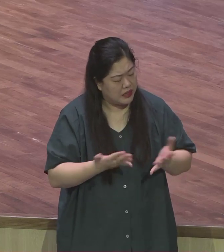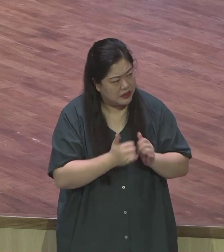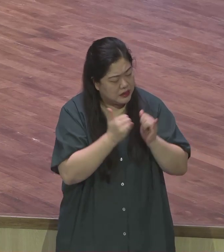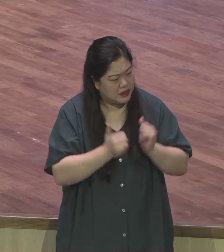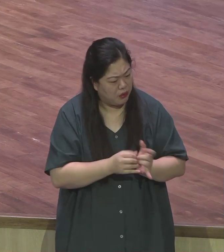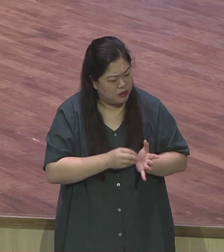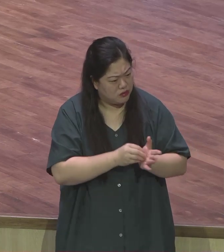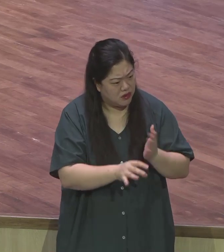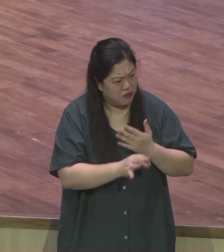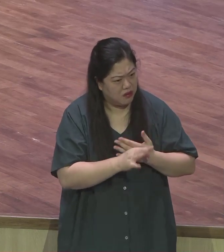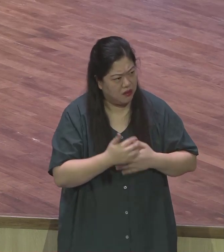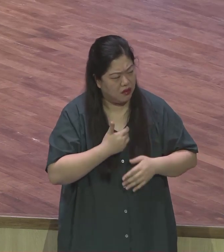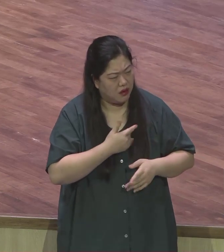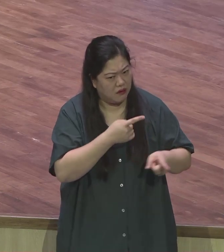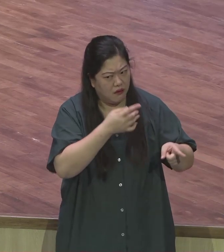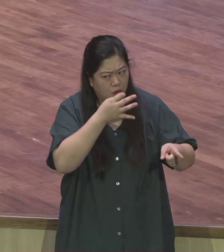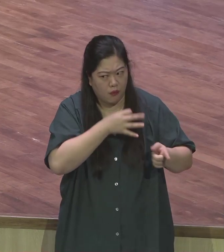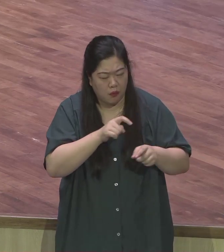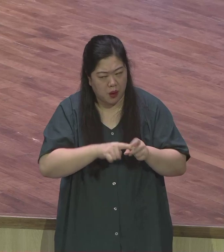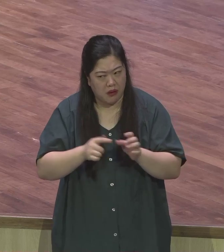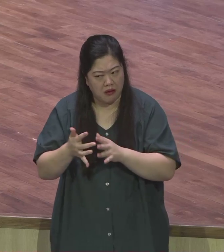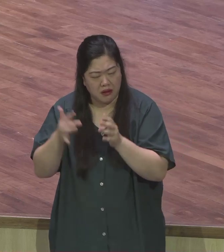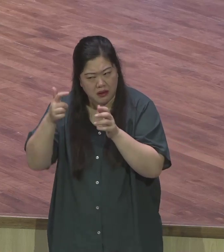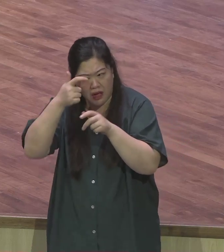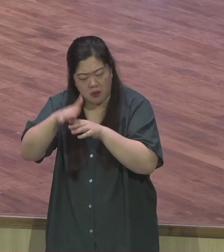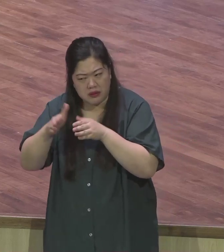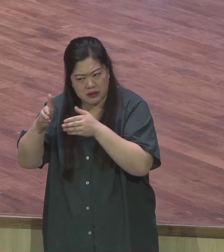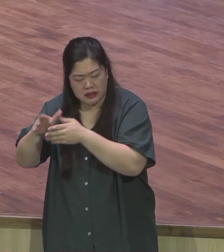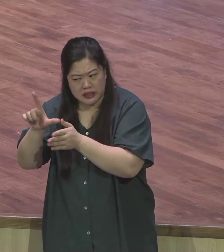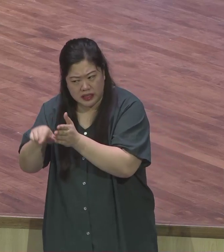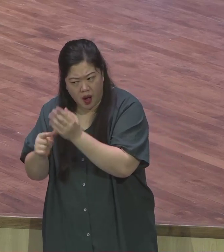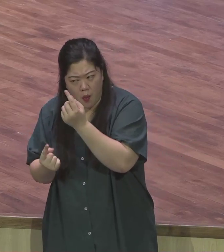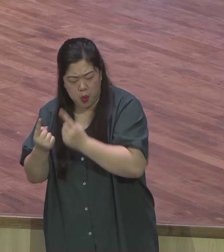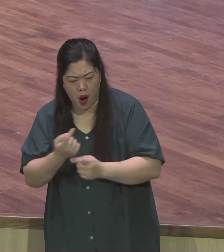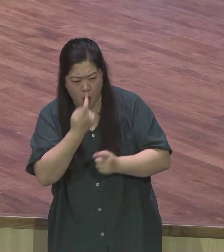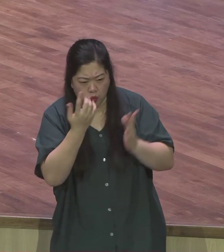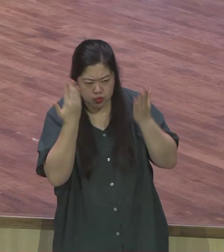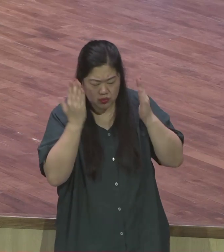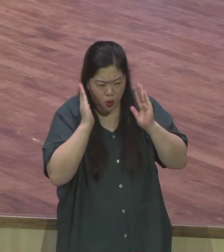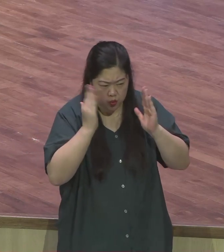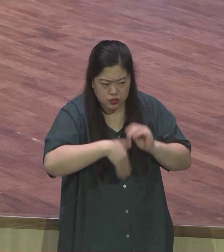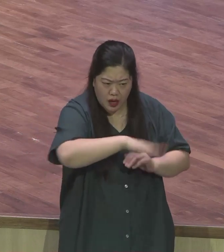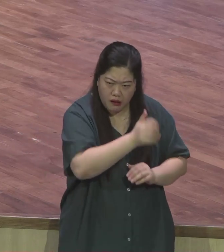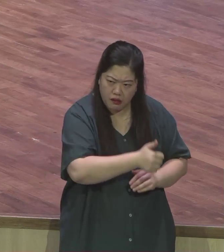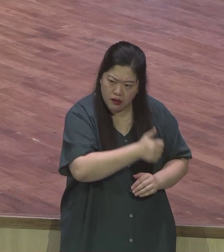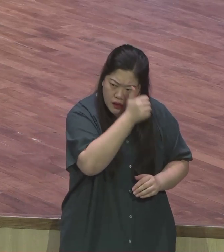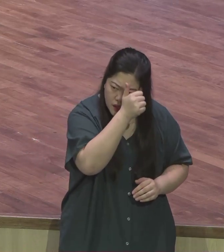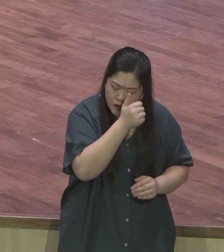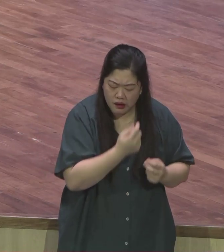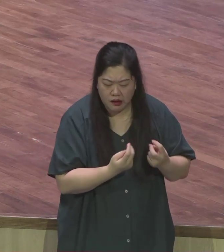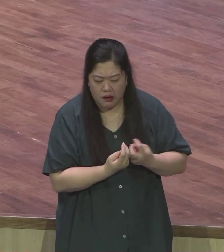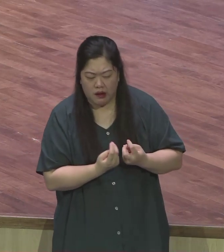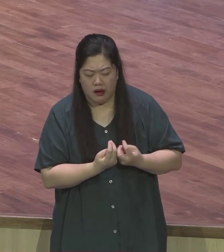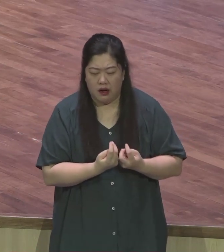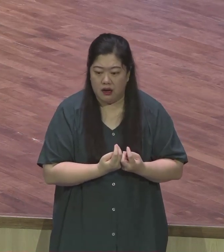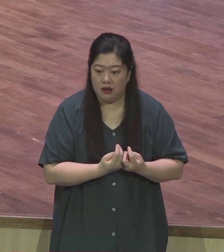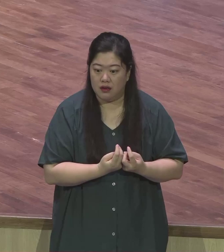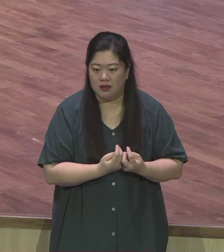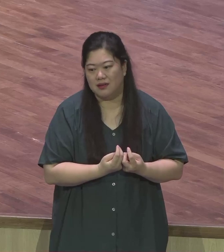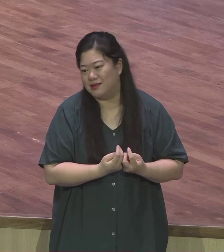살아간다는 것입니다 말씀은 붙잡고 있지만 말씀 앞에 불신앙이라는 틀이 바뀌어지지 않는 한 예수는 믿고 있지만 우리는 늘